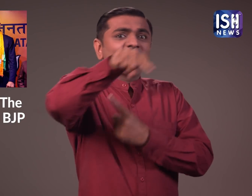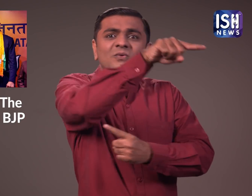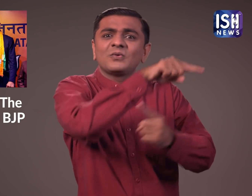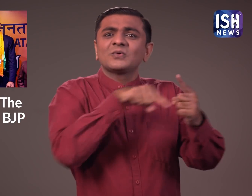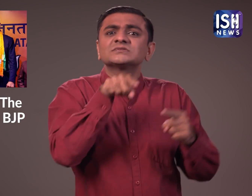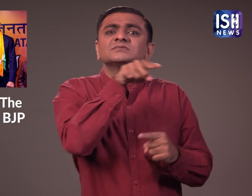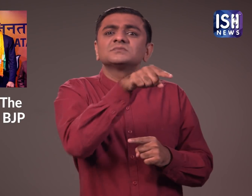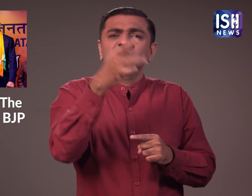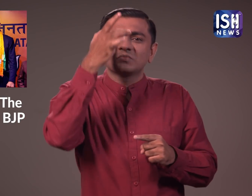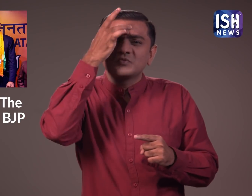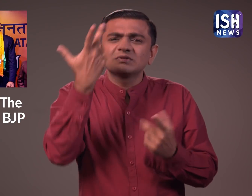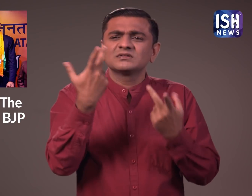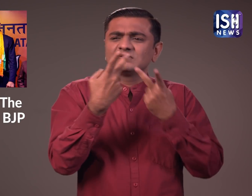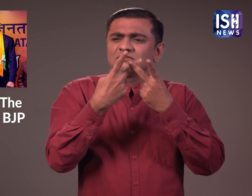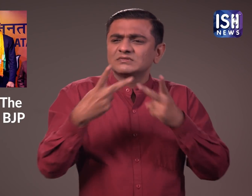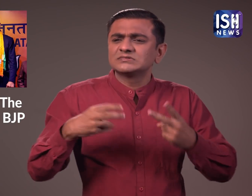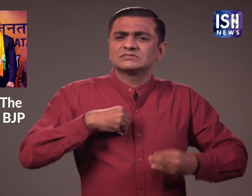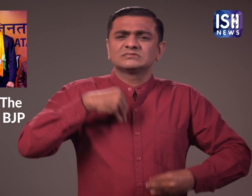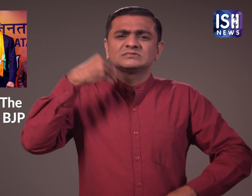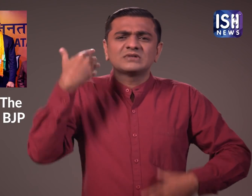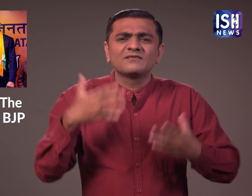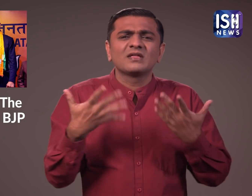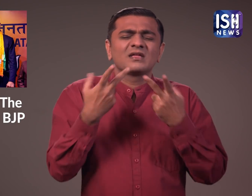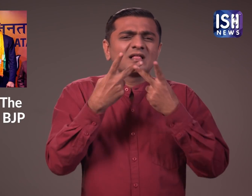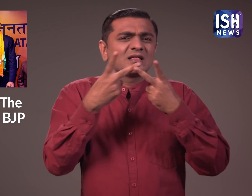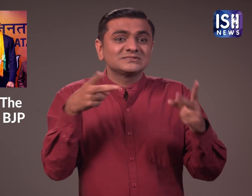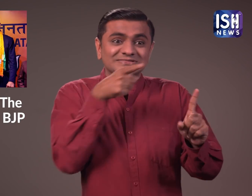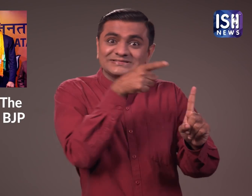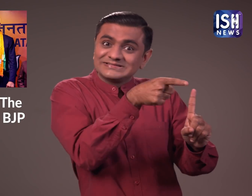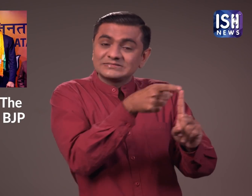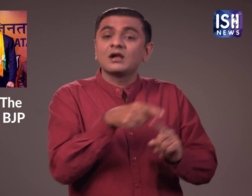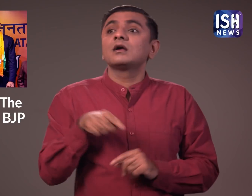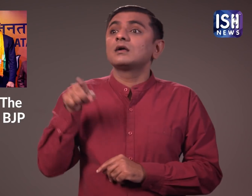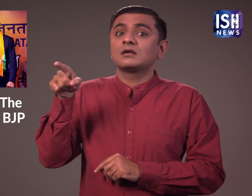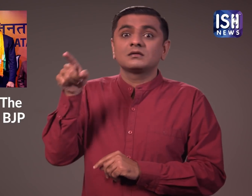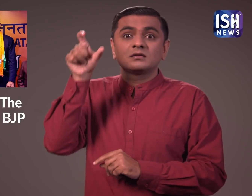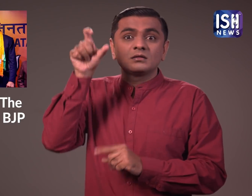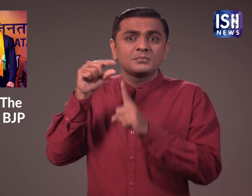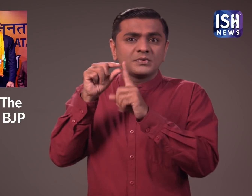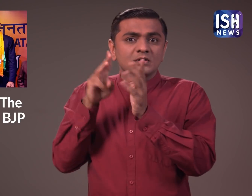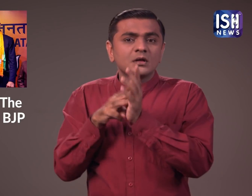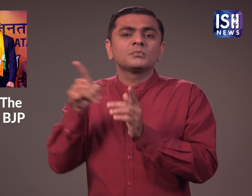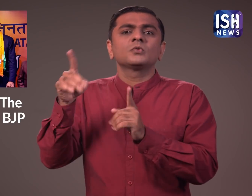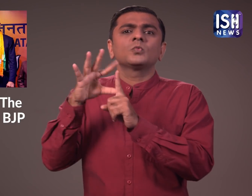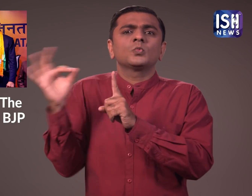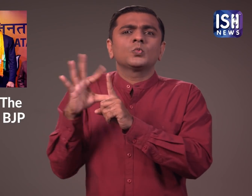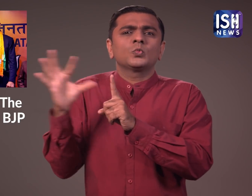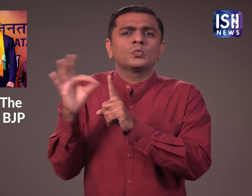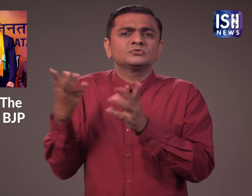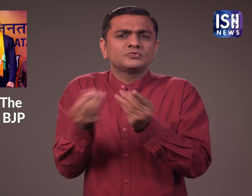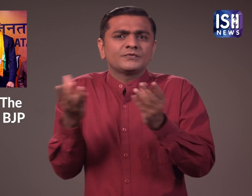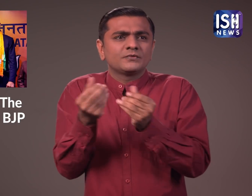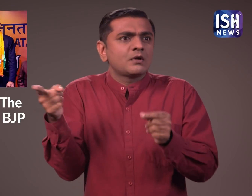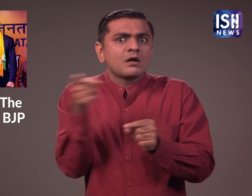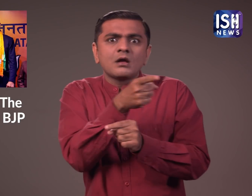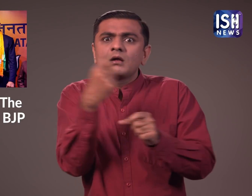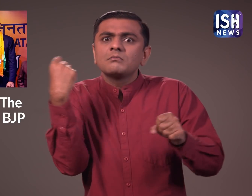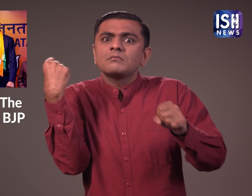खली ने देखा कि बहुत से लोग पीडित है और मोधी उनकी मदद के लिए बहुत कुछ कर रहे है।